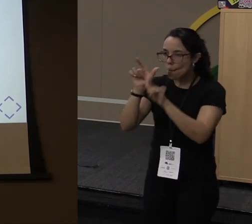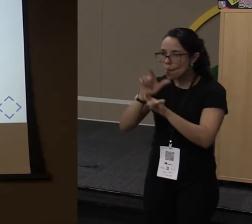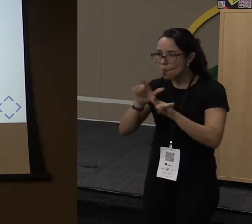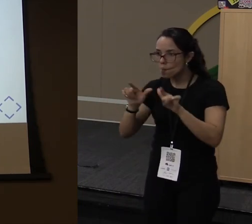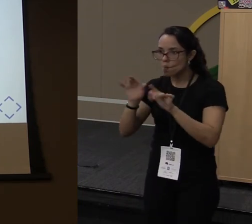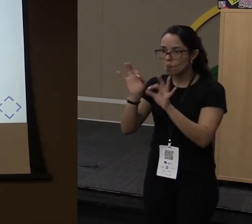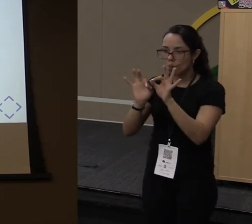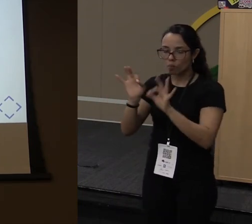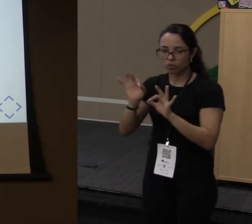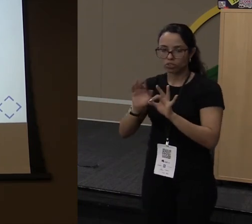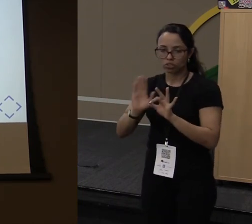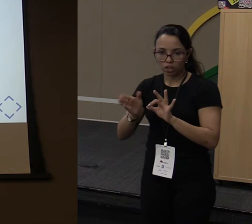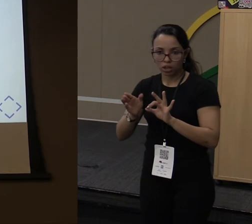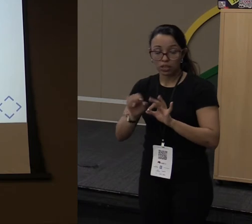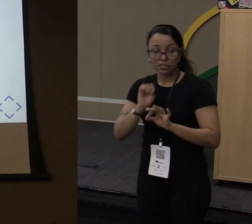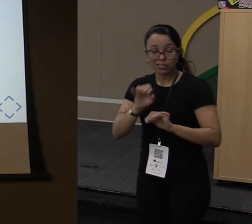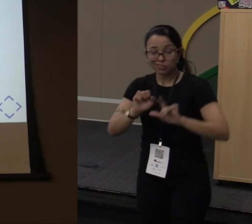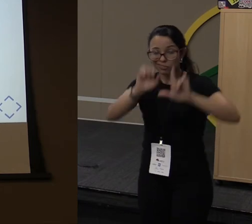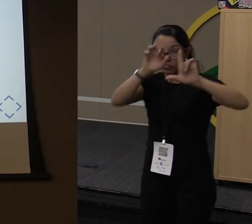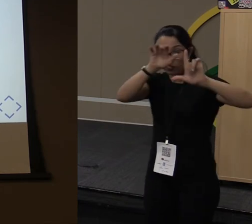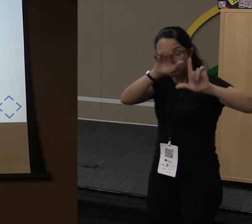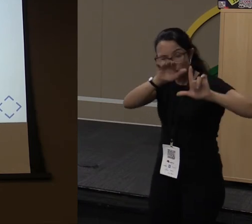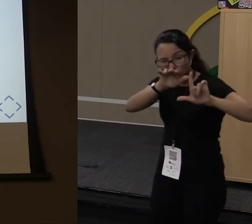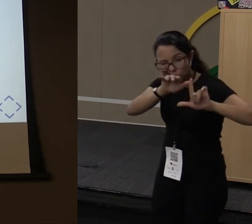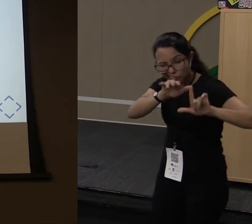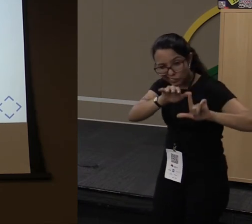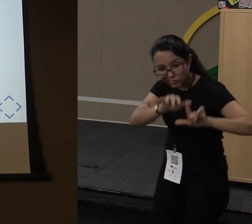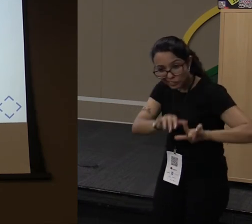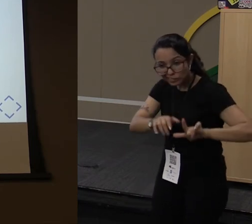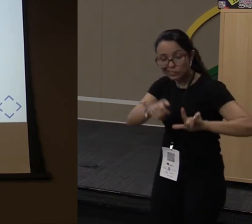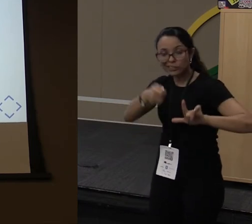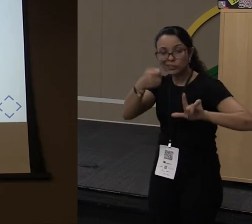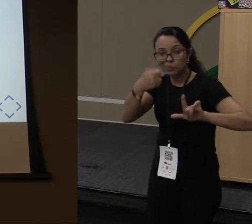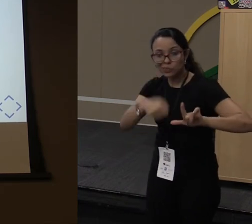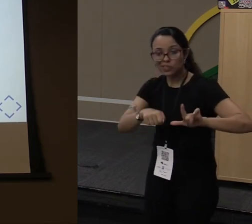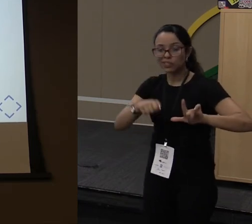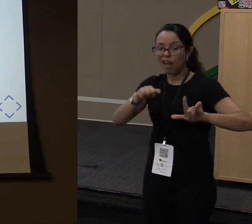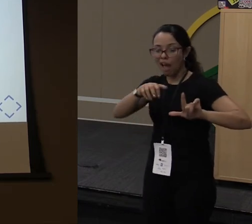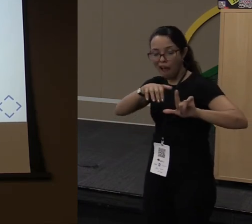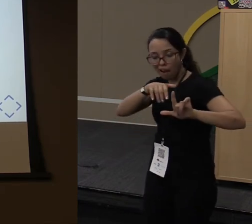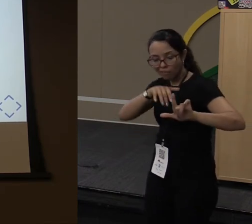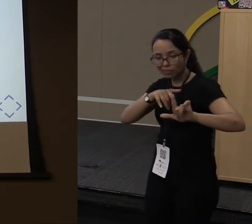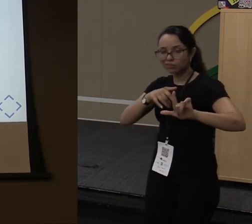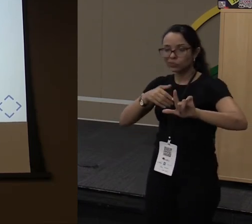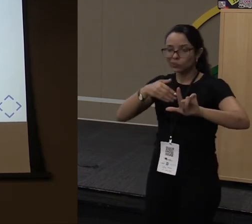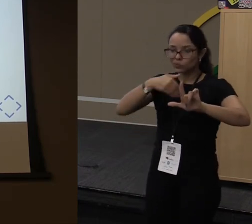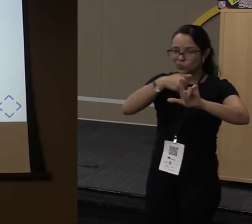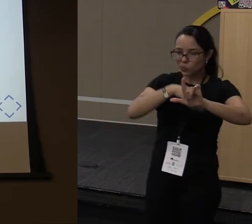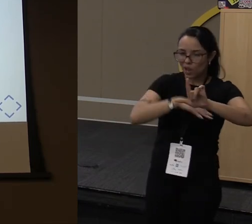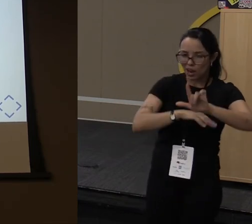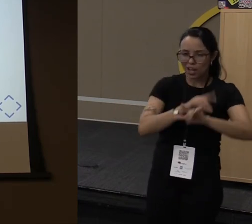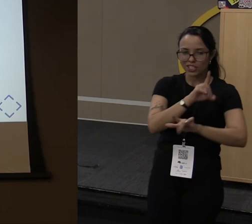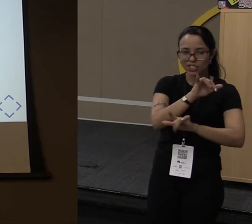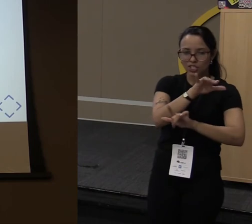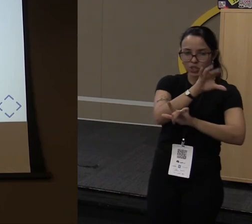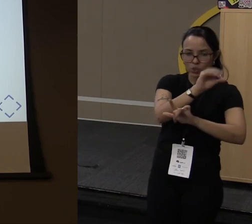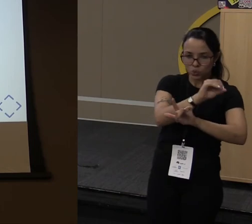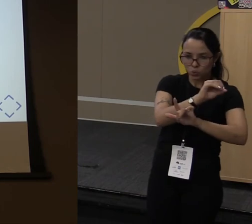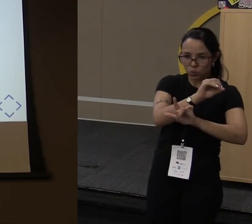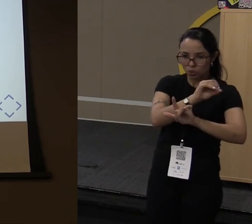gigante massa de dados, está precisando fazer, por exemplo, threads, trabalhando com arquivos que estão em disco, isso ajuda pra caralho.